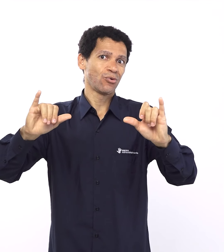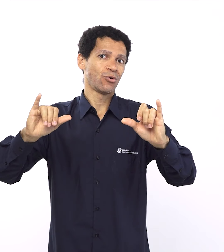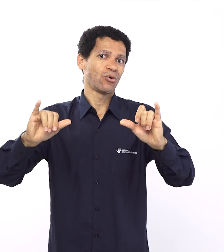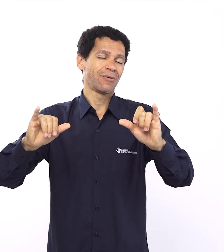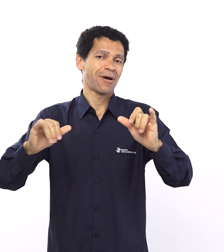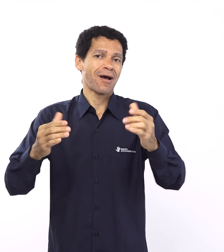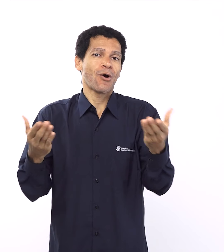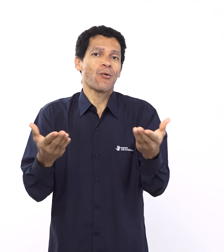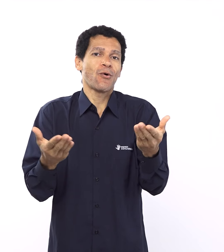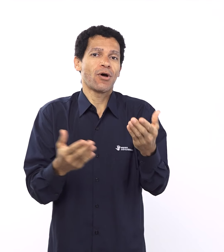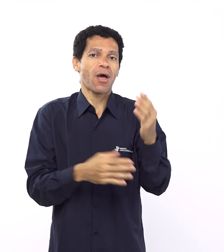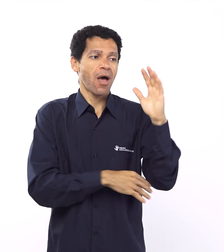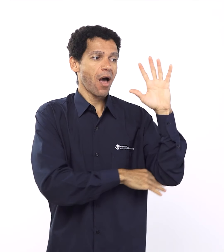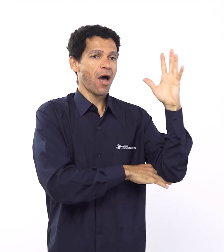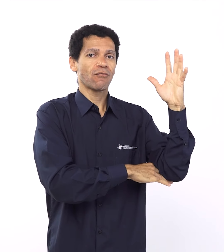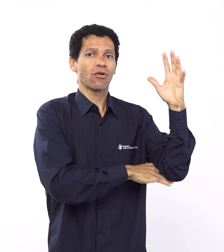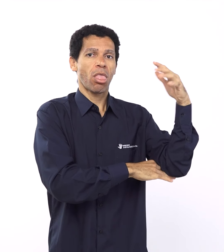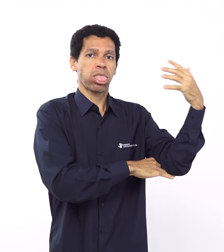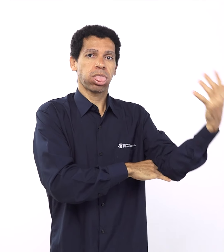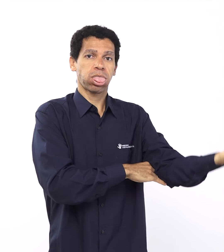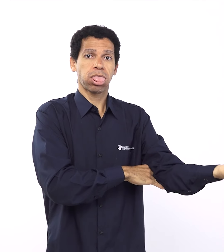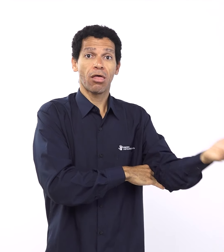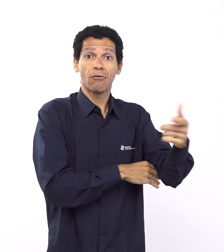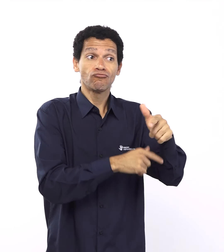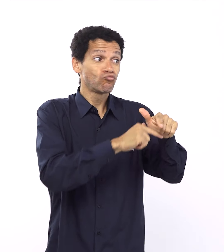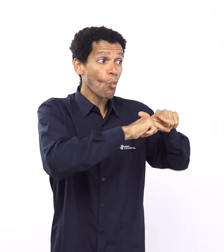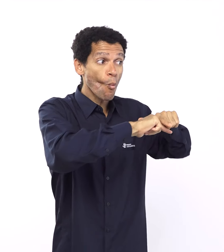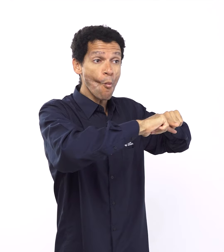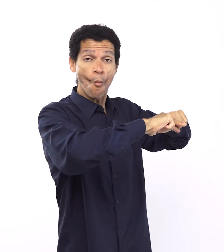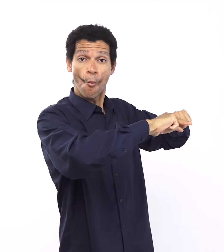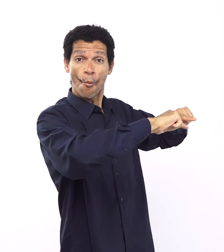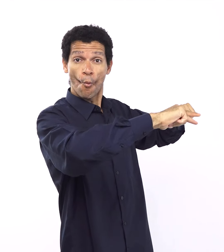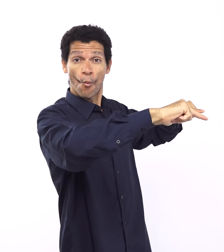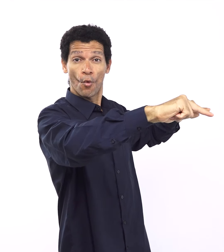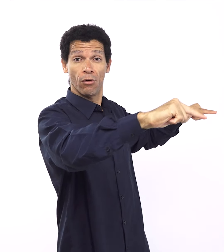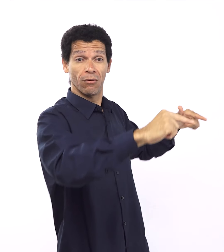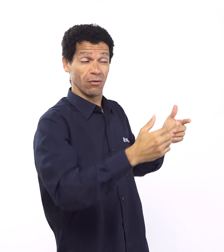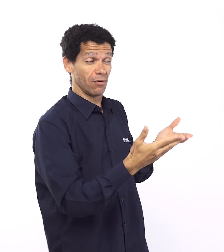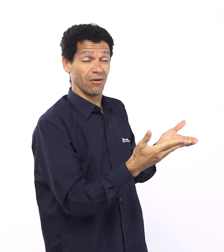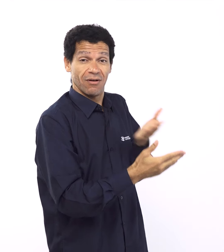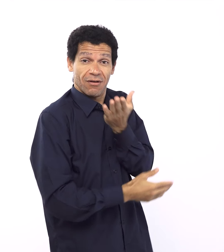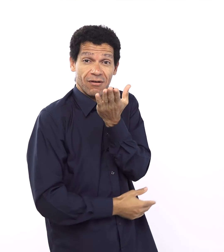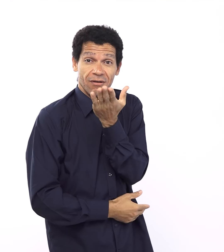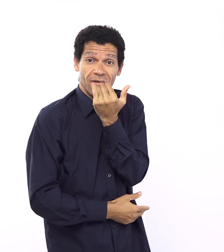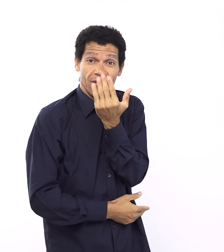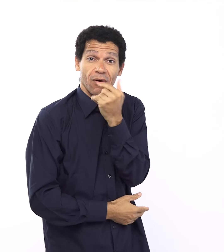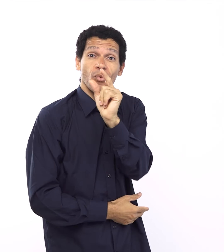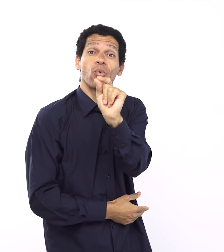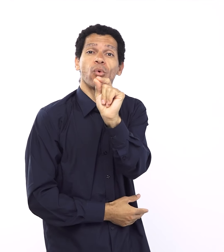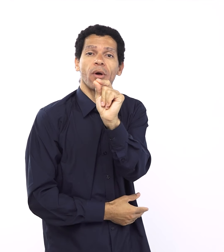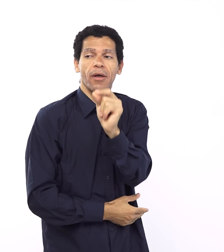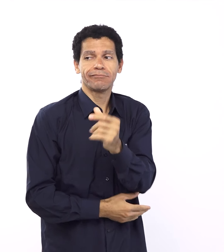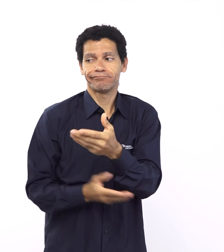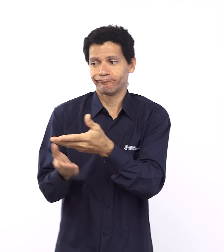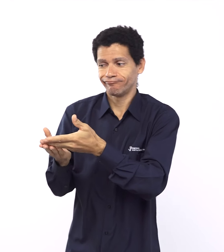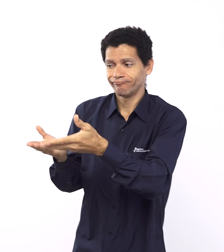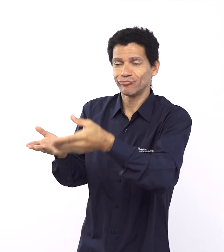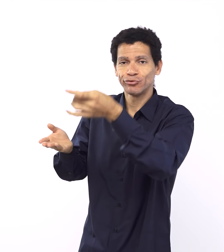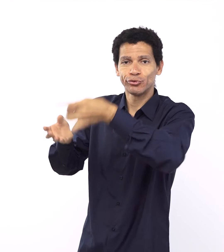a linguagem de todo, tudo, colo em hebraico, se repete aqui, né? Então, é para manter esse